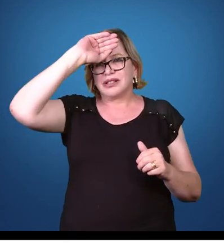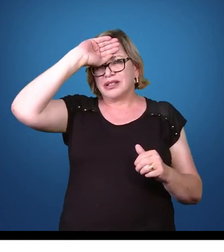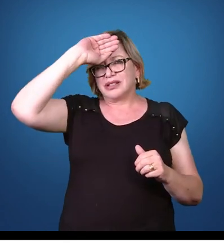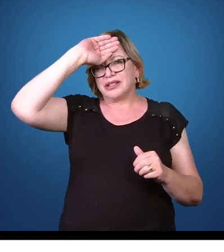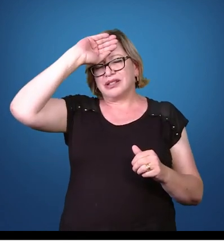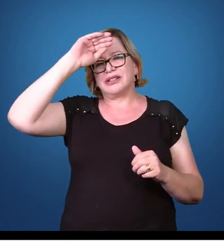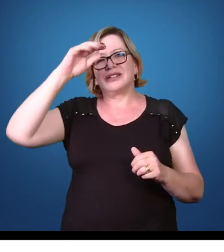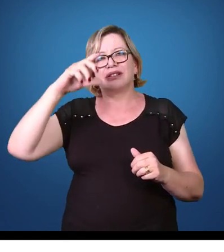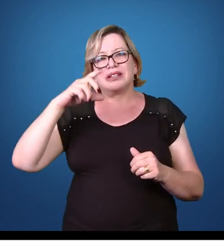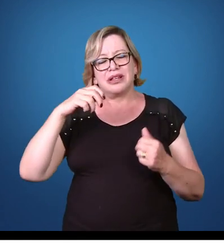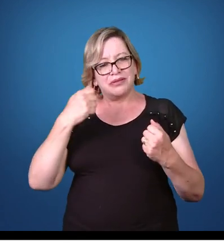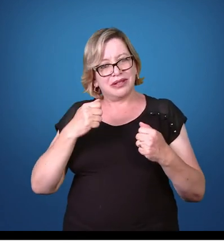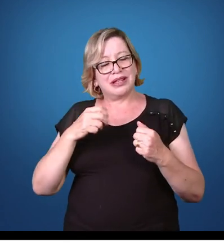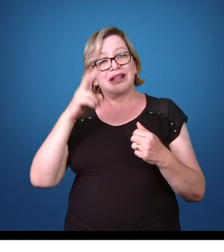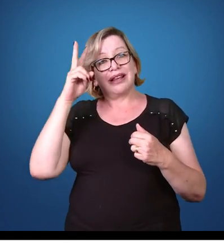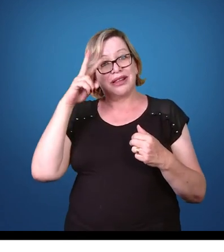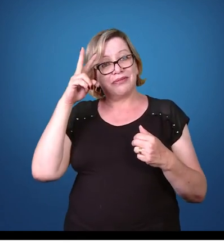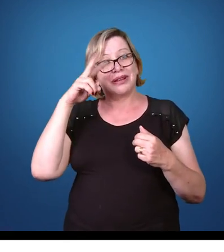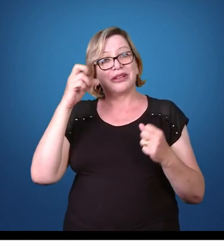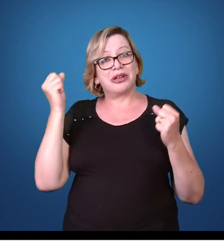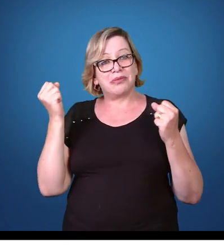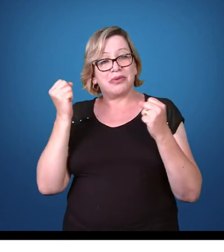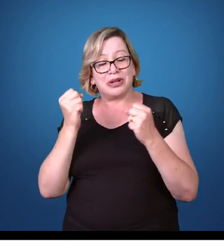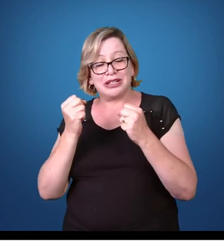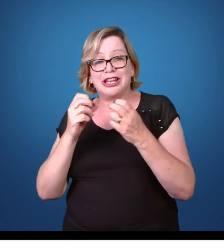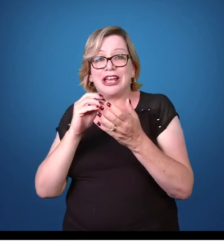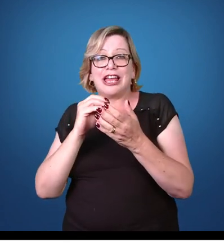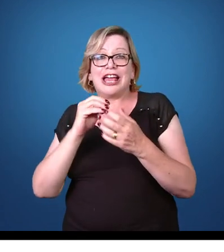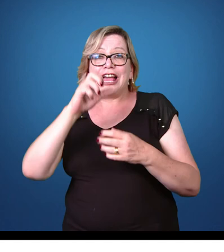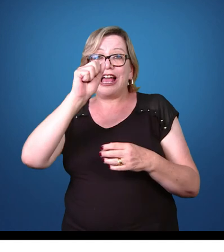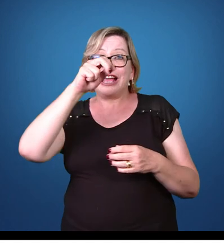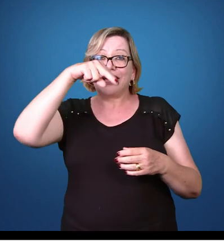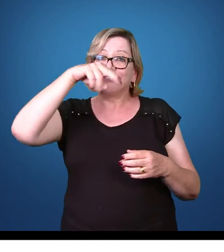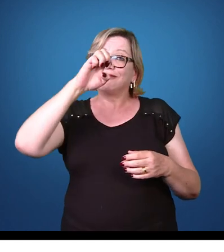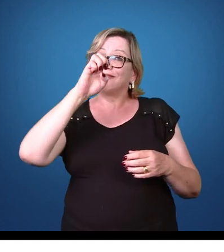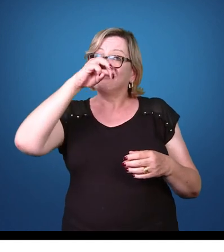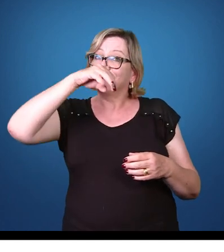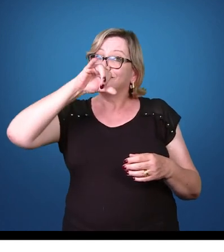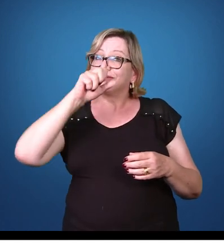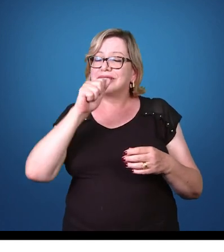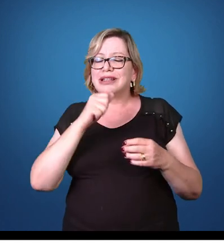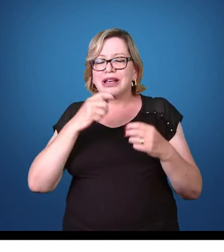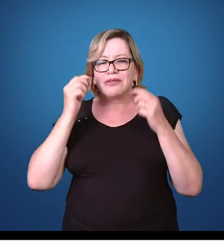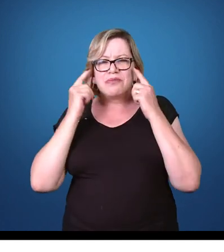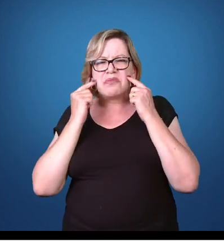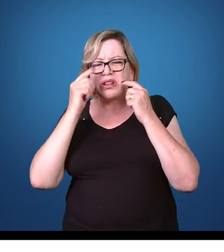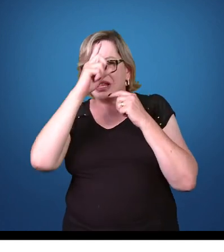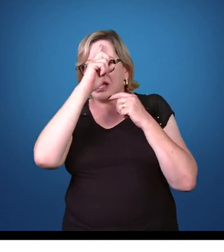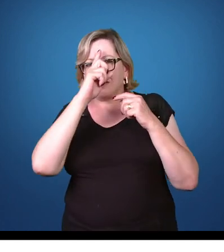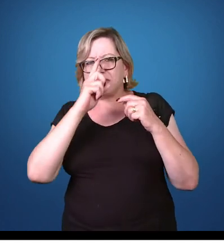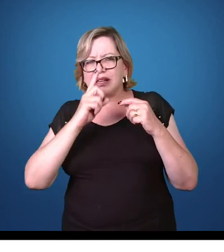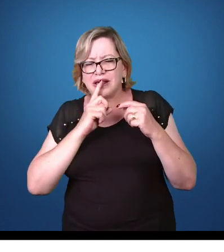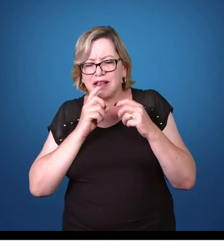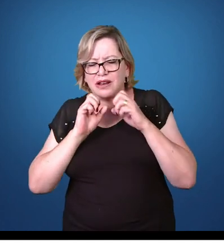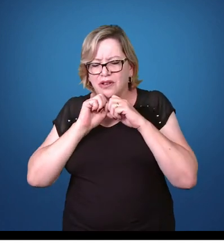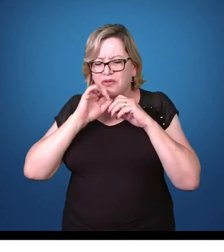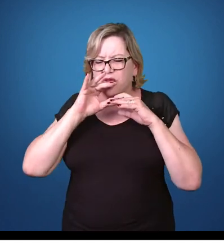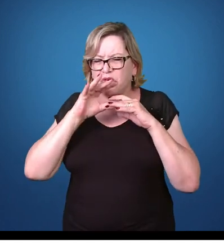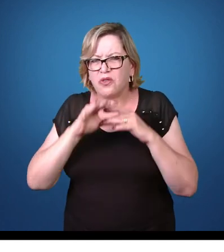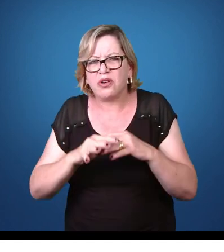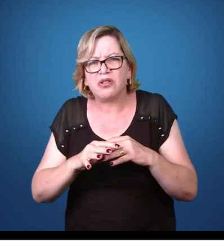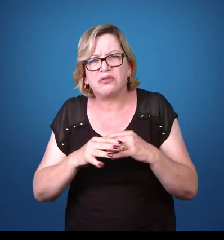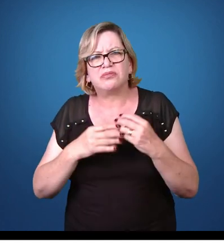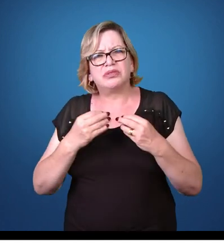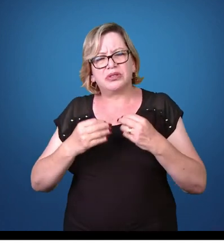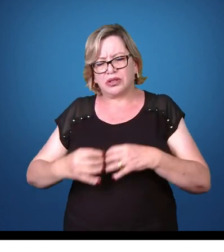altas, lembrando que ele pode também apresentar anemia, náuseas, vômitos, palidez, o baço, ele fica mais inchado,